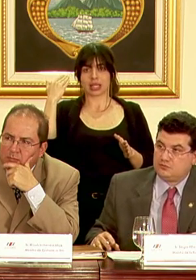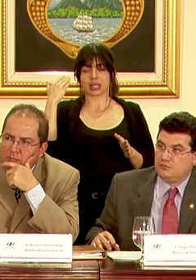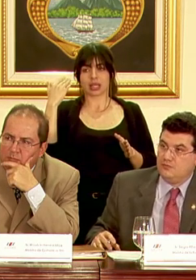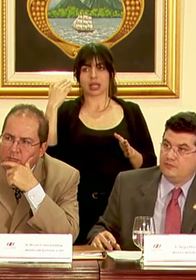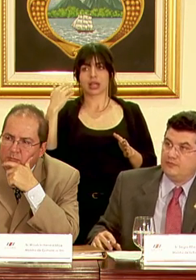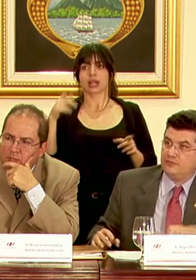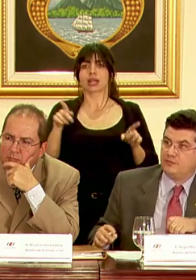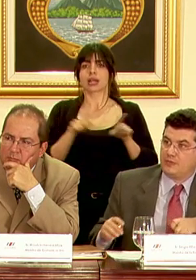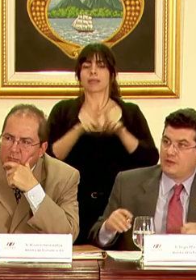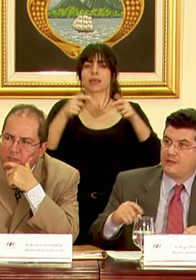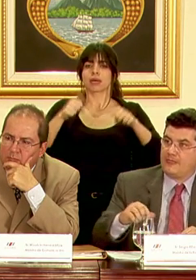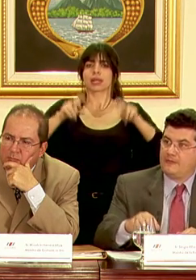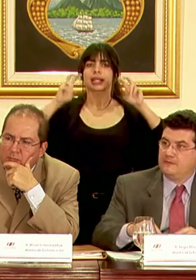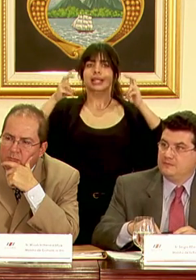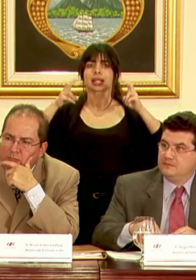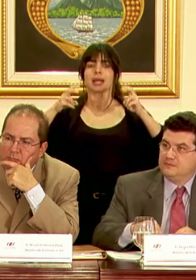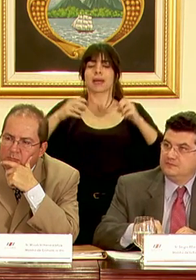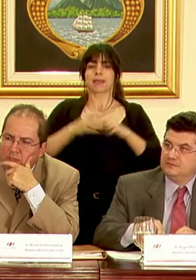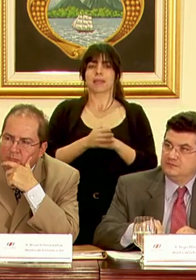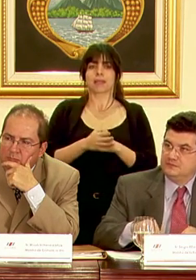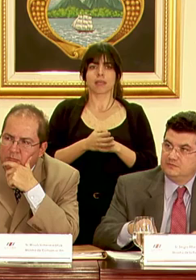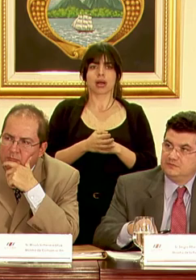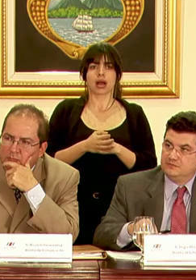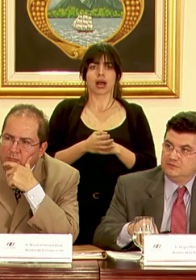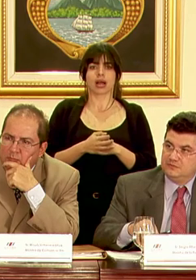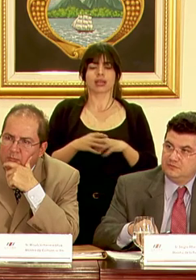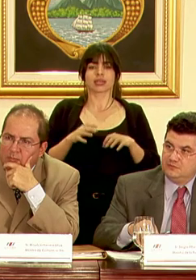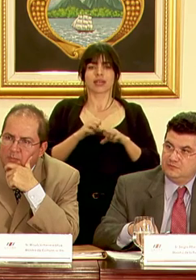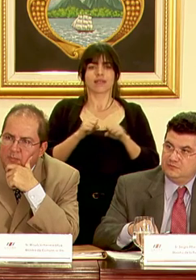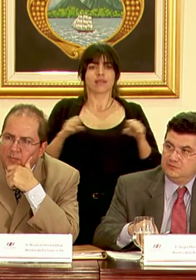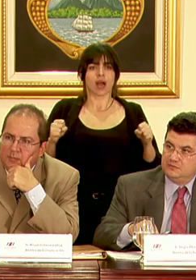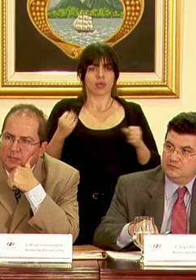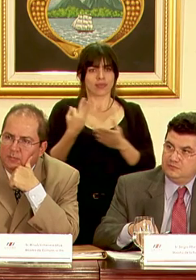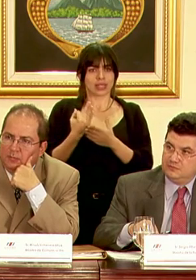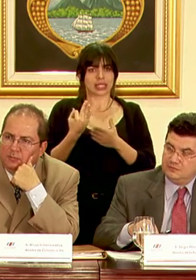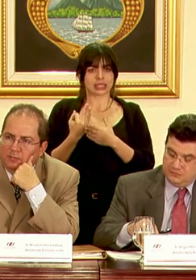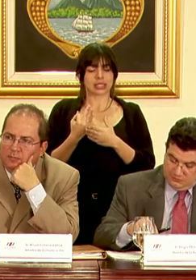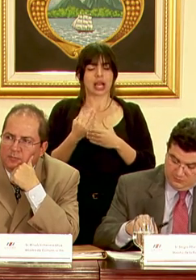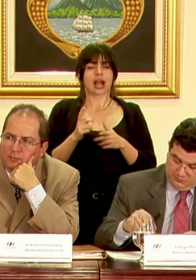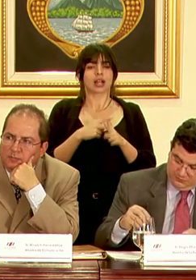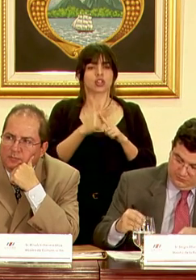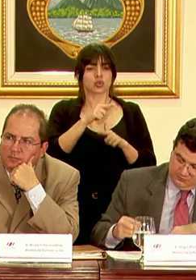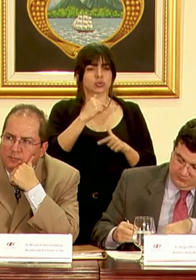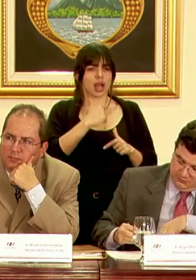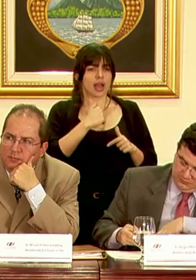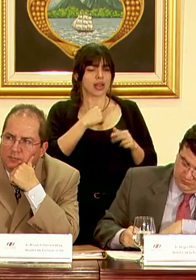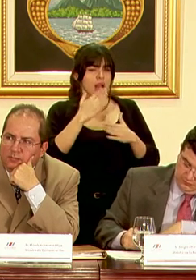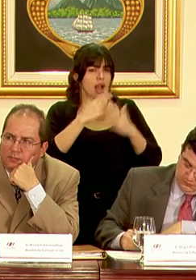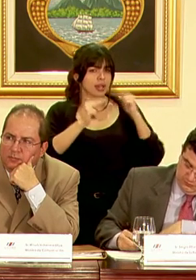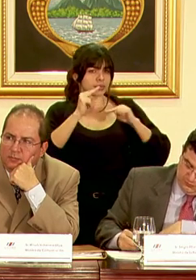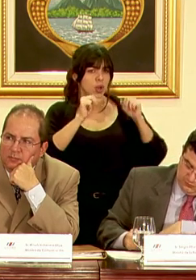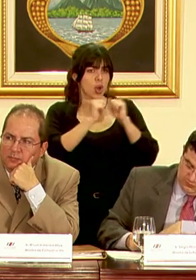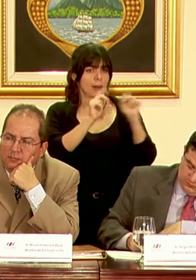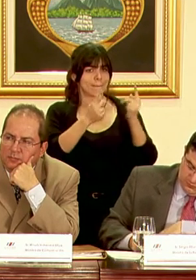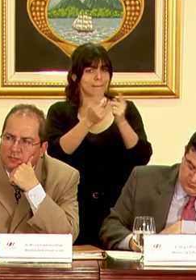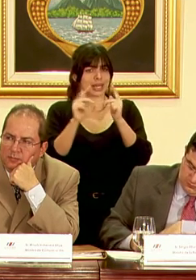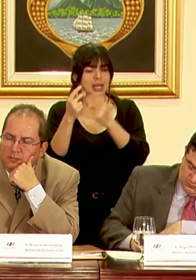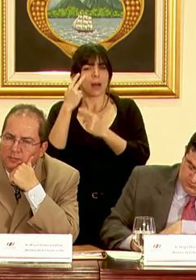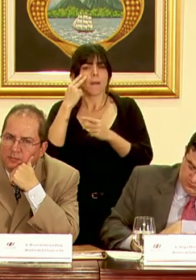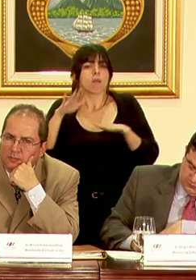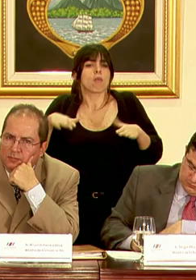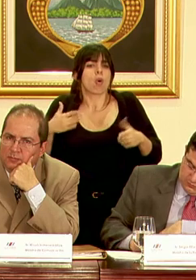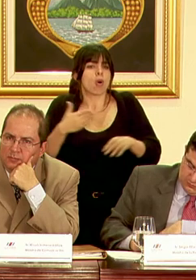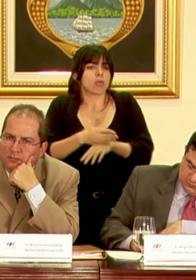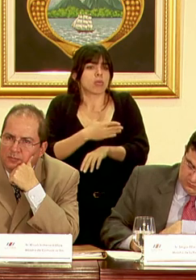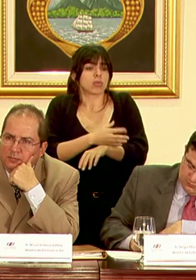tendría un acuerdo también sobre el tema de fraude fiscal un poco la línea que ustedes han seguido de negociación con las bancadas a ver cómo va esa